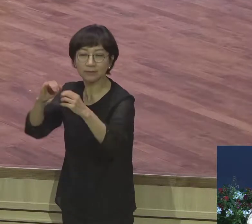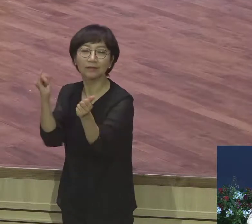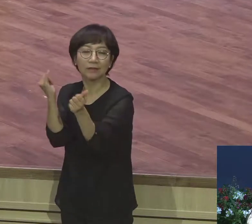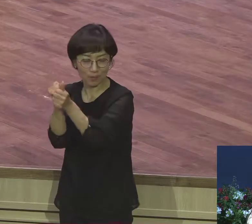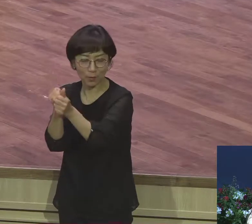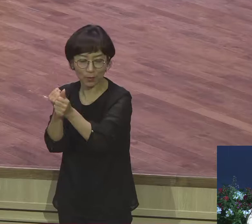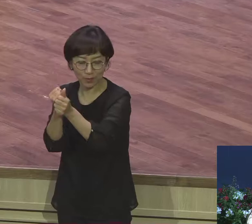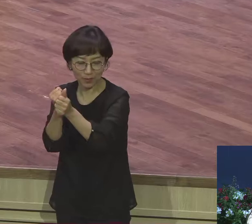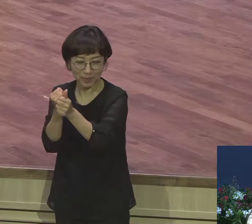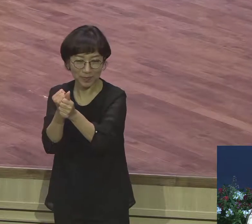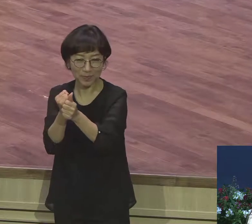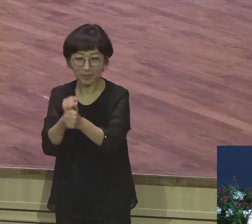이 말 알아들어요